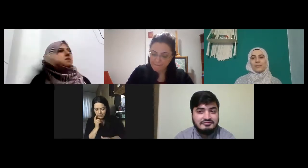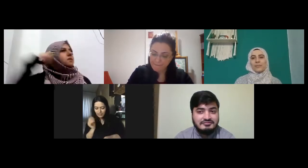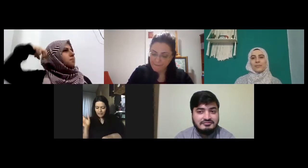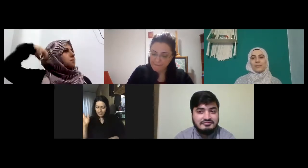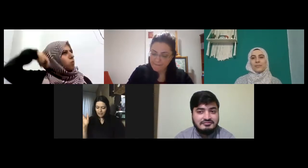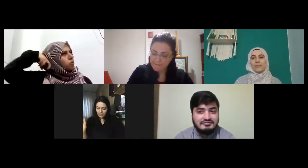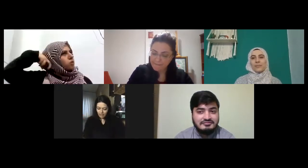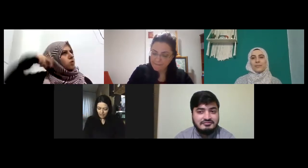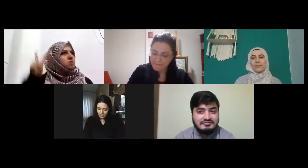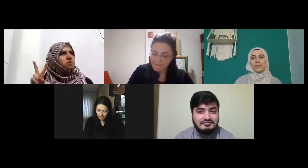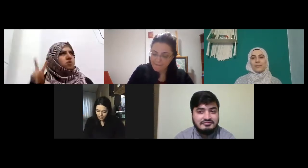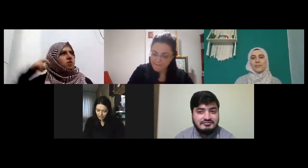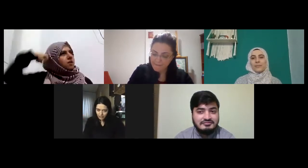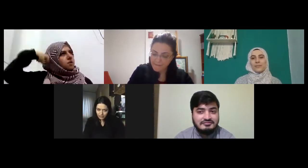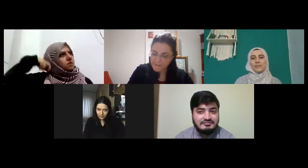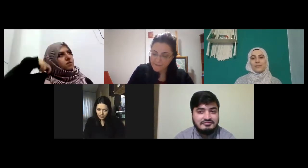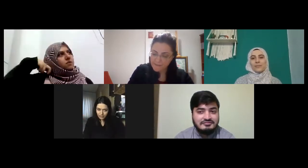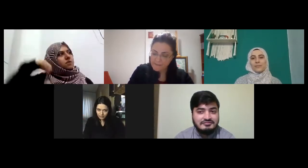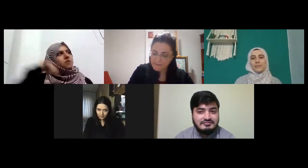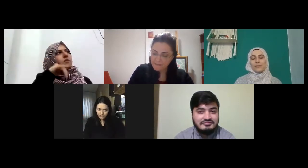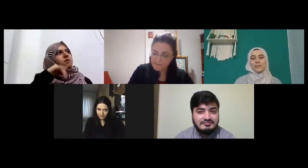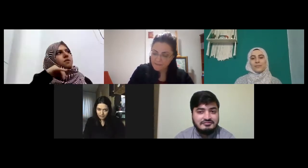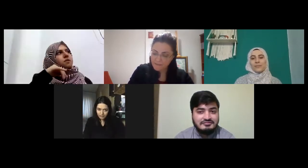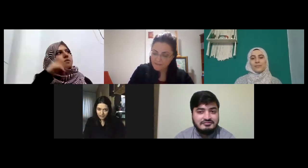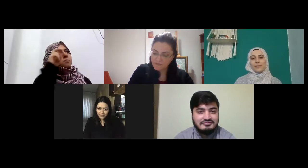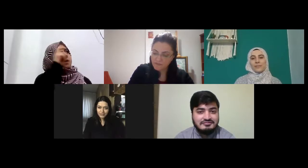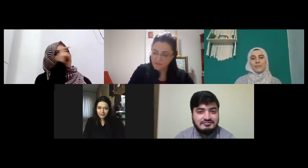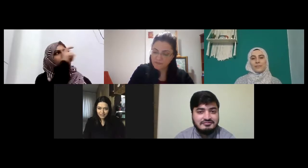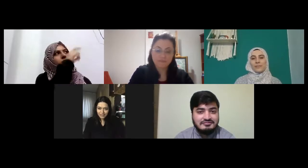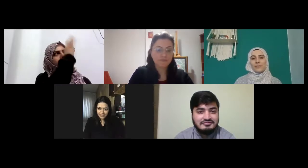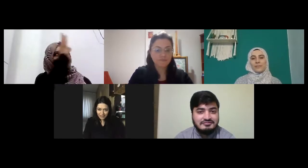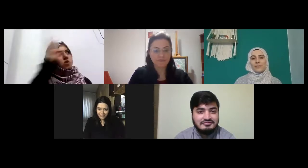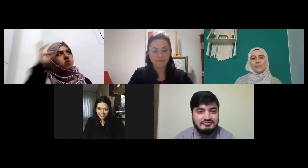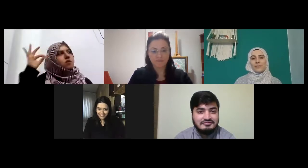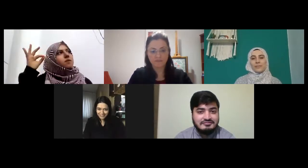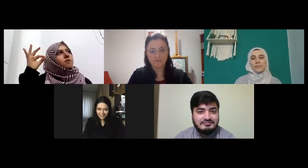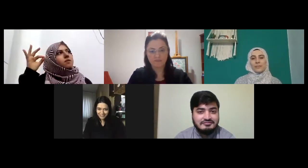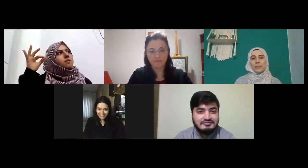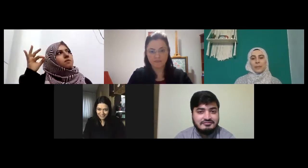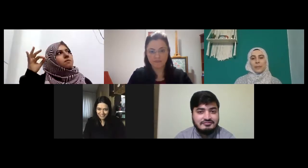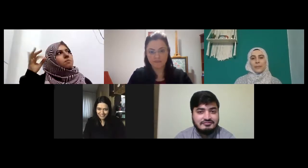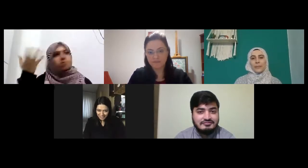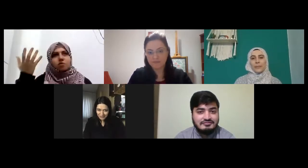borde şişe mavi evet evet